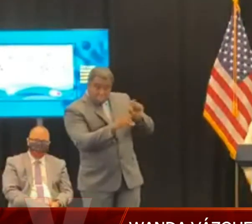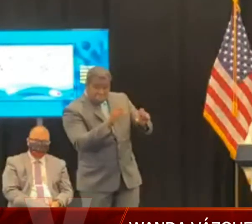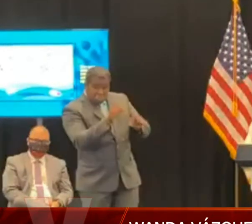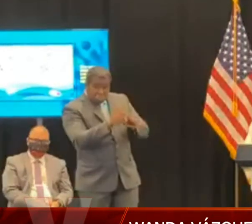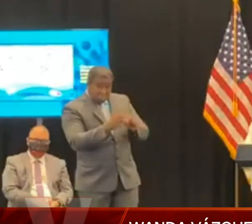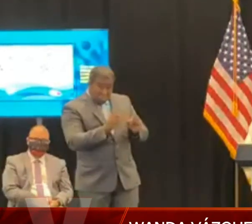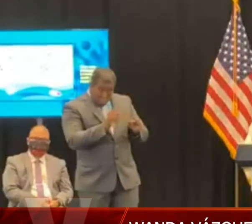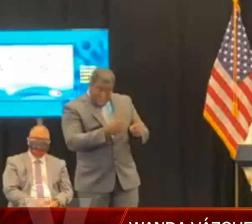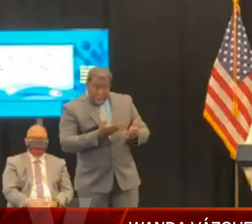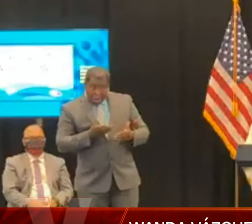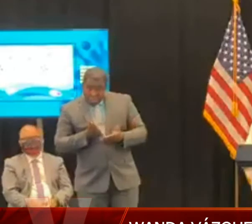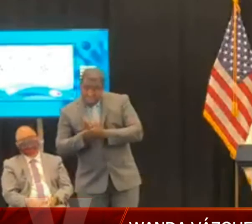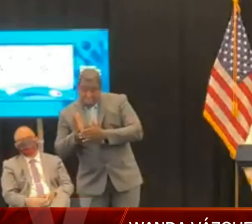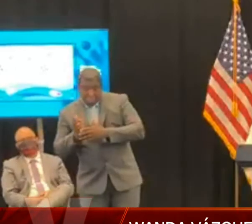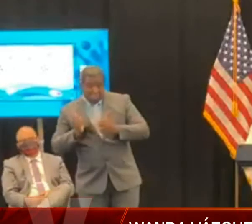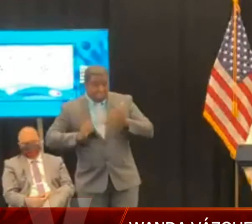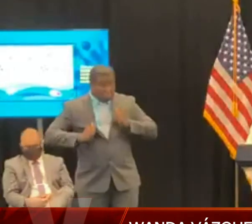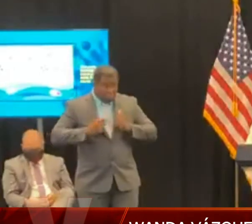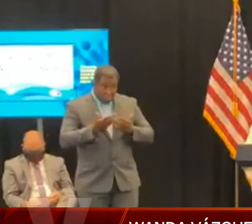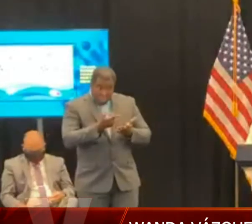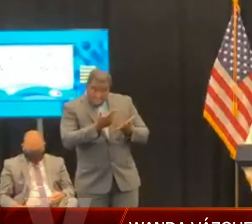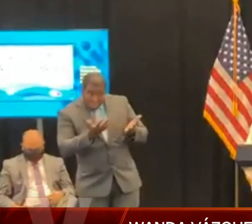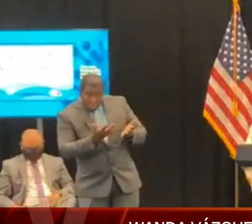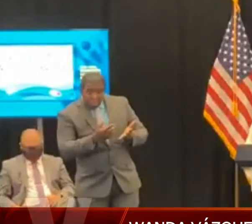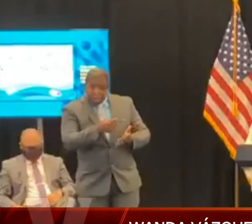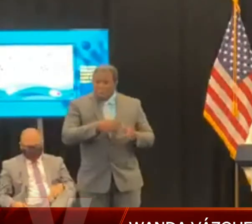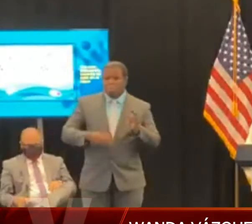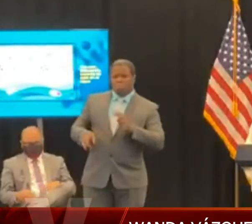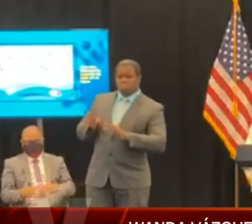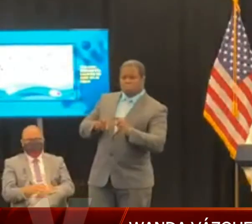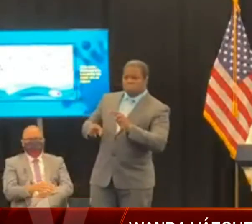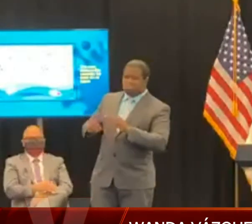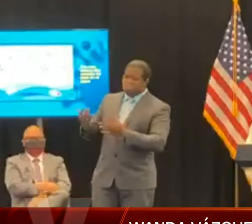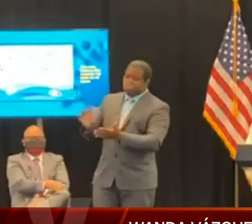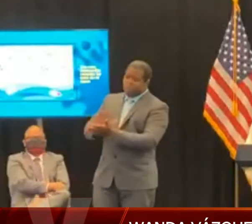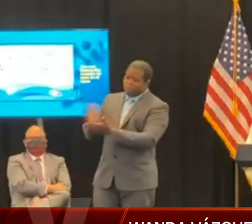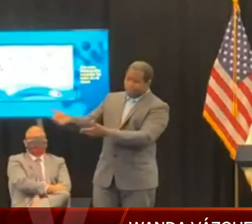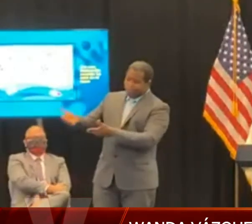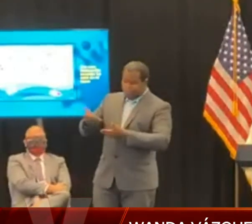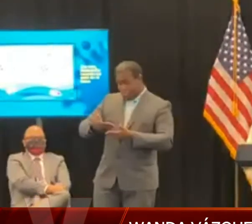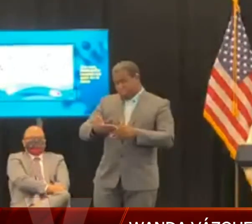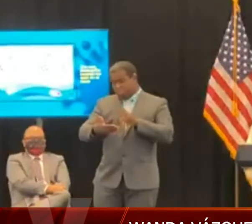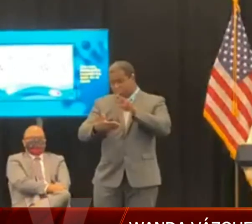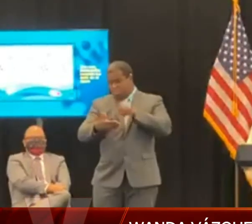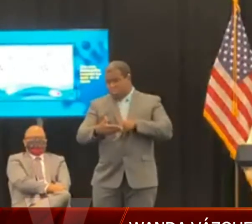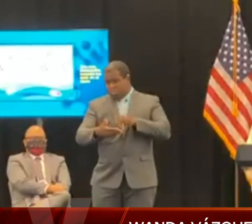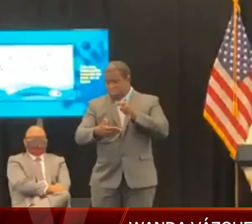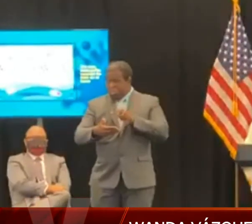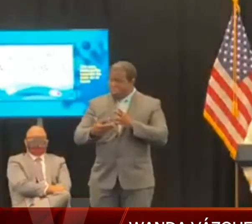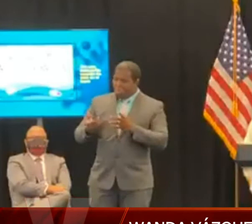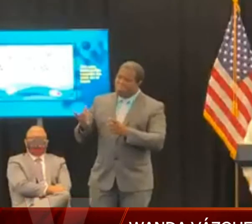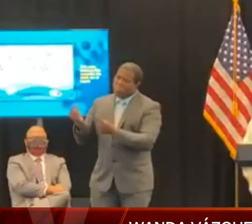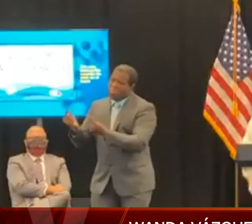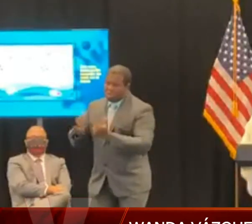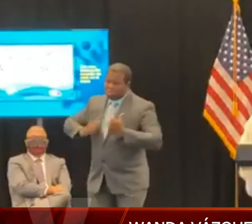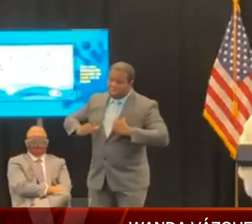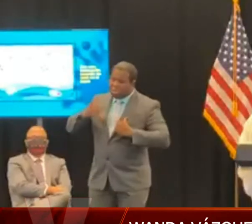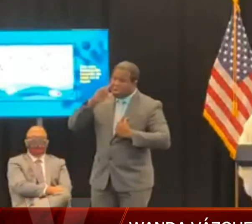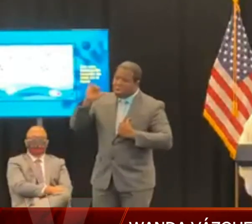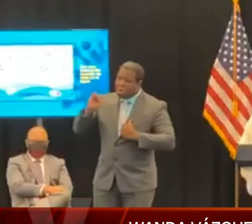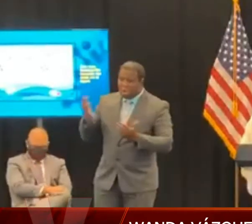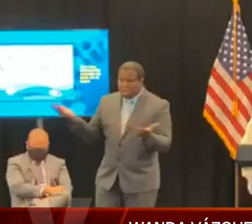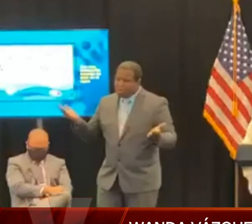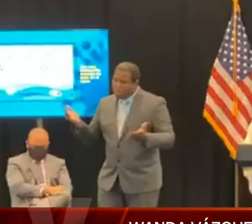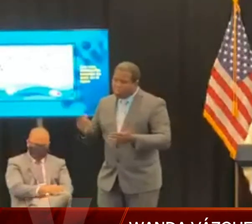propuestas serán evaluadas bajo la implementación de medidas de seguridad y salubridad para mitigar el contagio del virus y proteger la